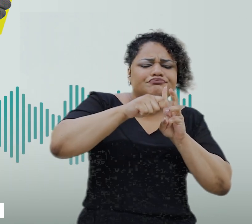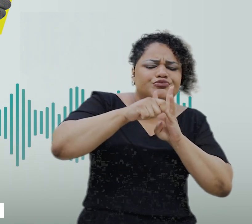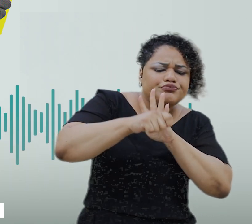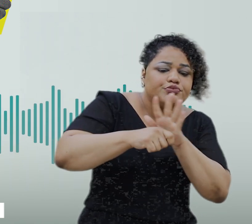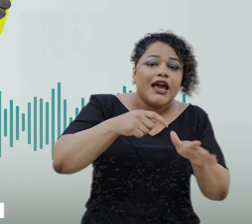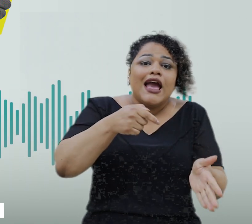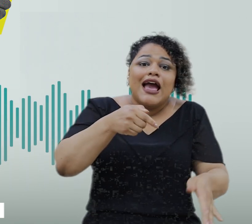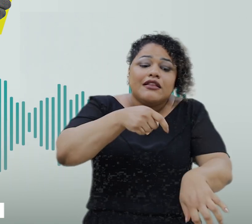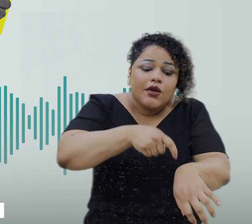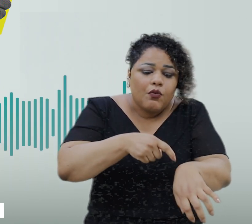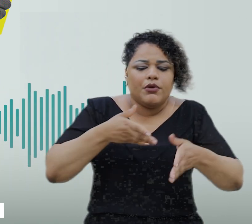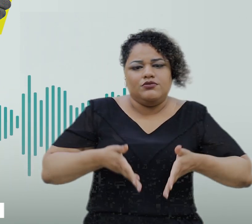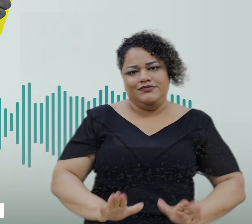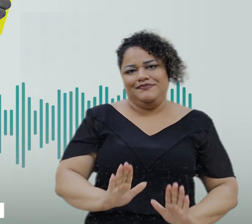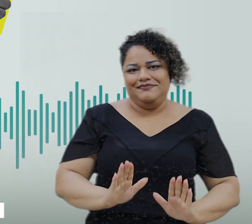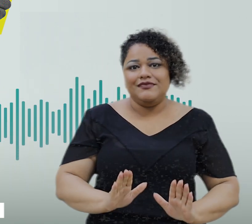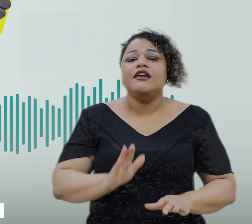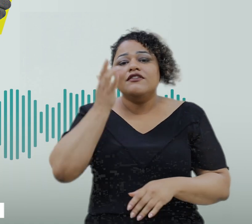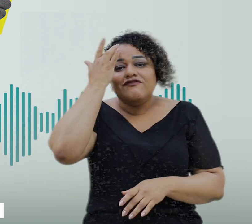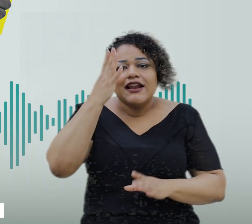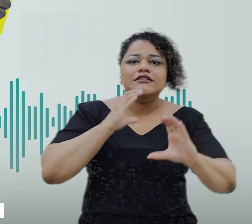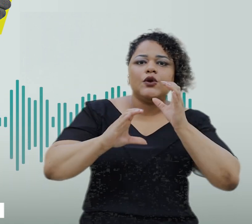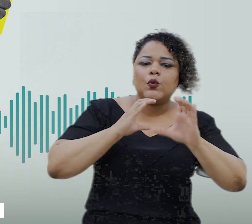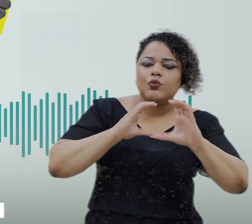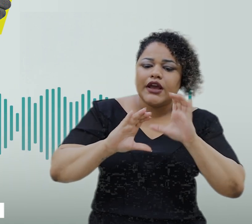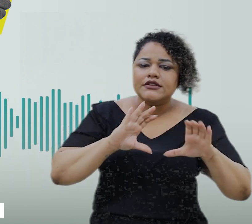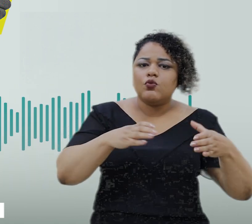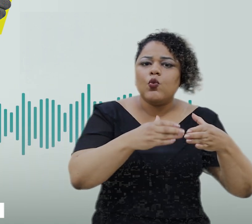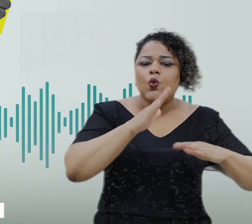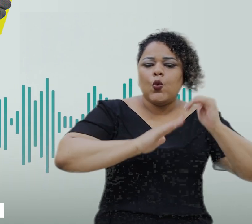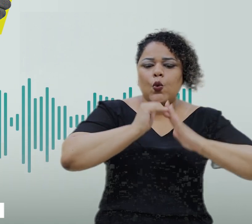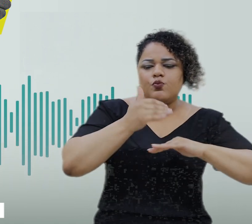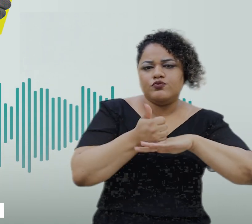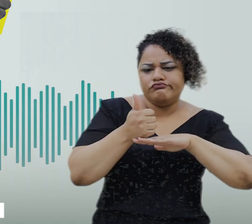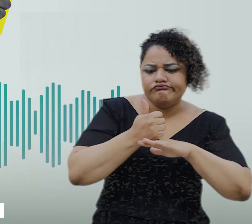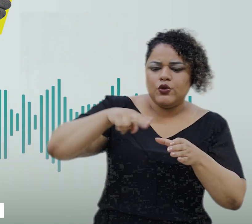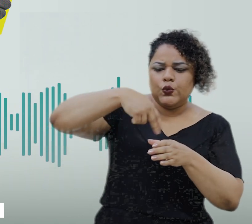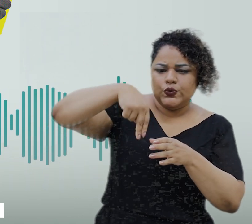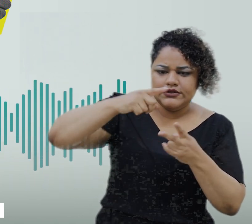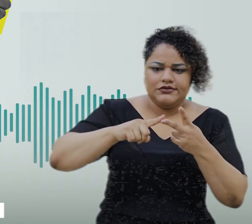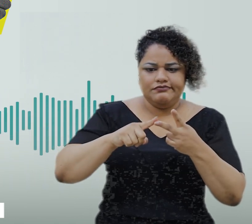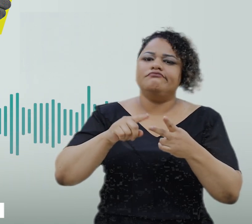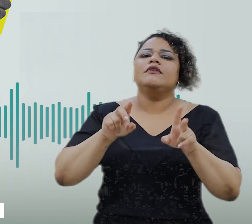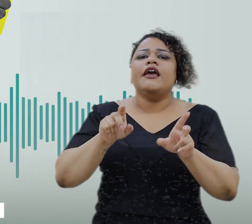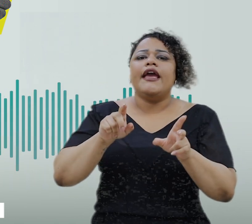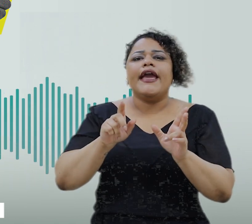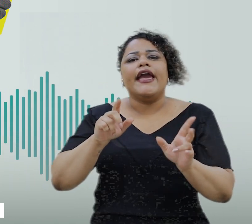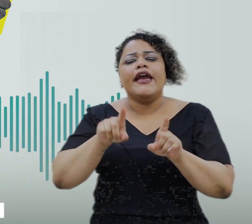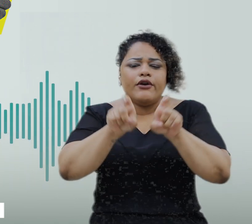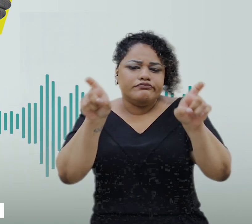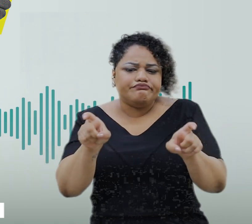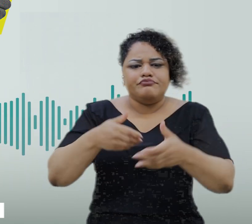facilitando a comunicação da paciente surda com nutricionistas, obstetras, anestesistas, enfermeiros e outros